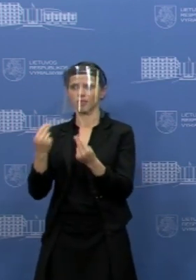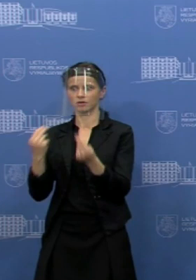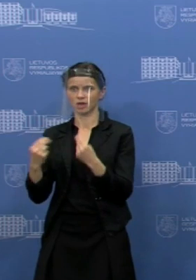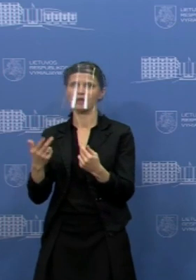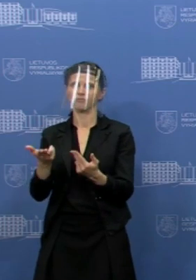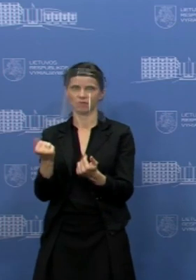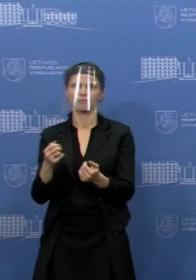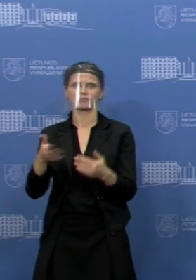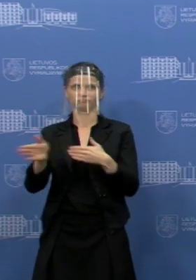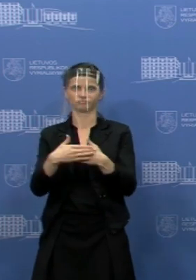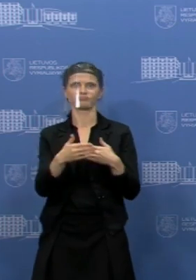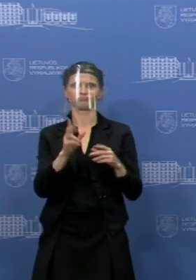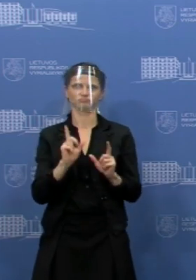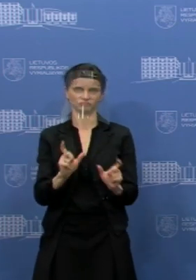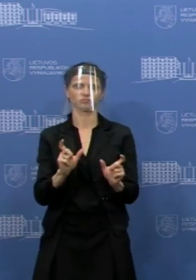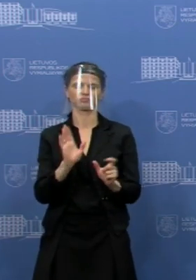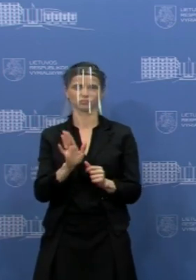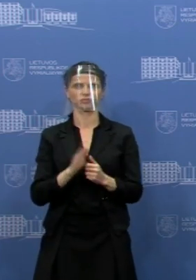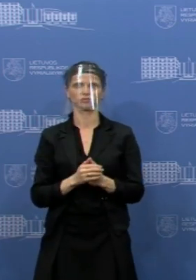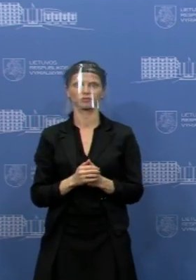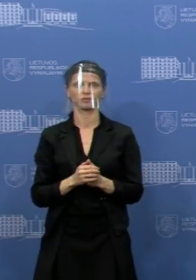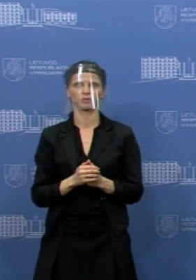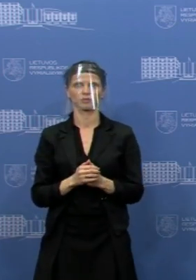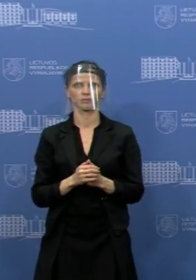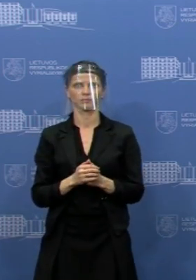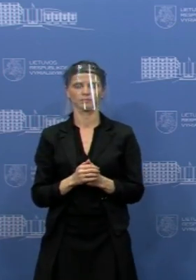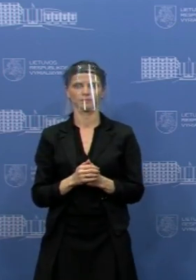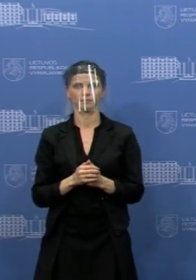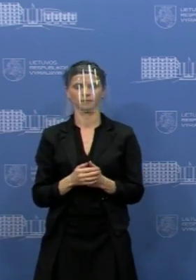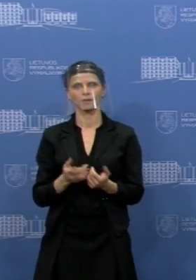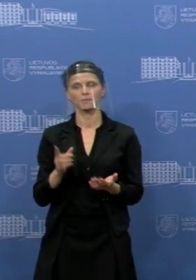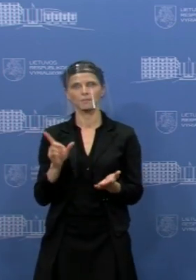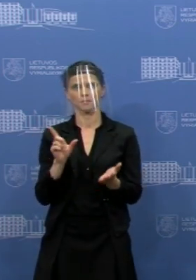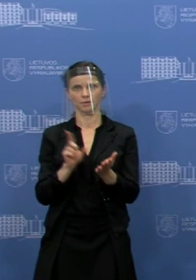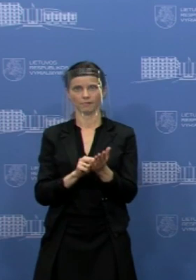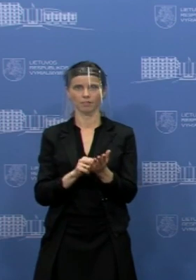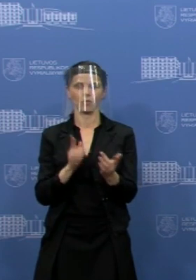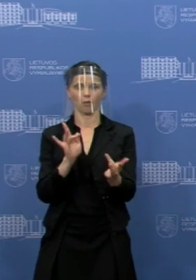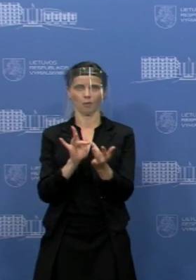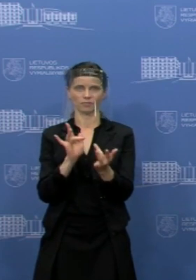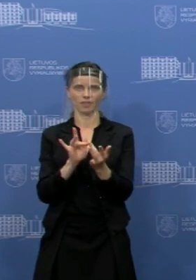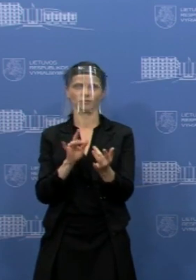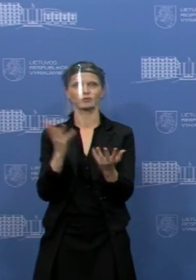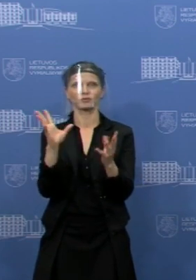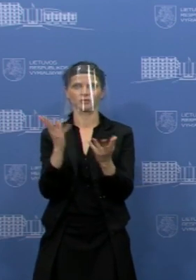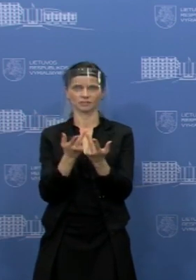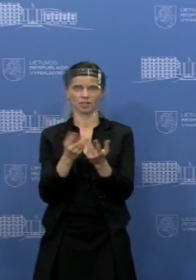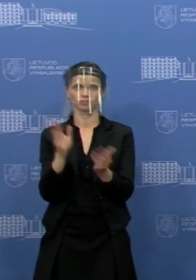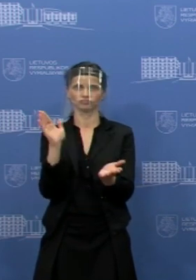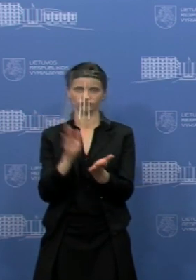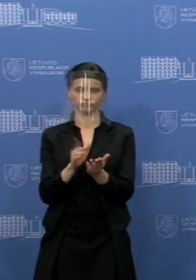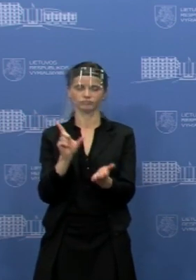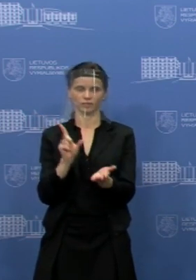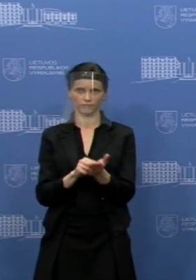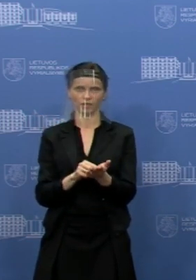Ir galų gale, na, iš tiesų privalom mažinti kontaktų skaičių, kiek tai yra įmanoma. Tai dėl to